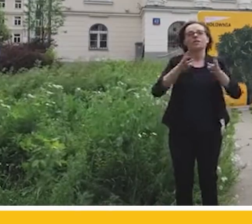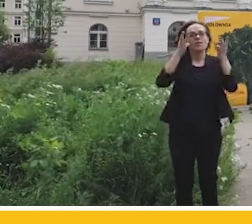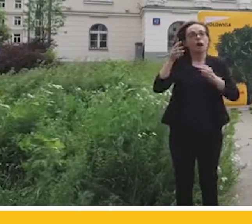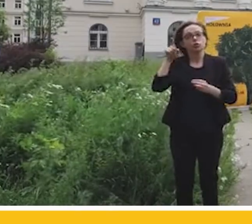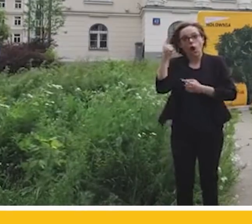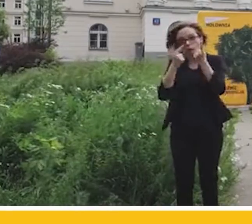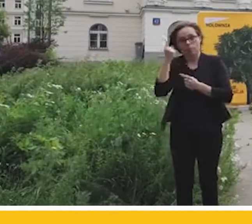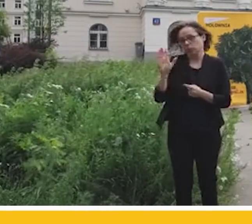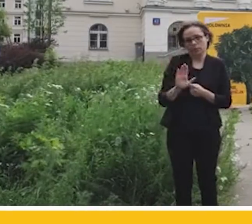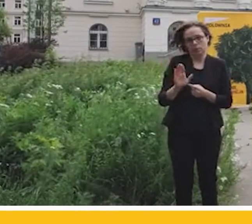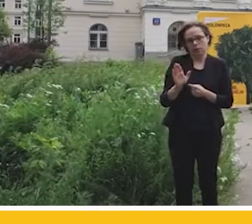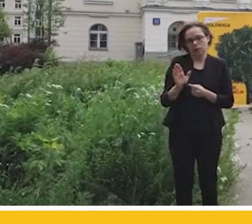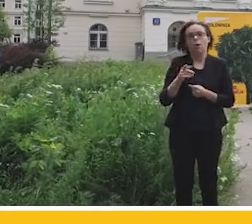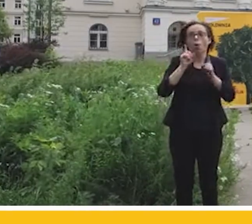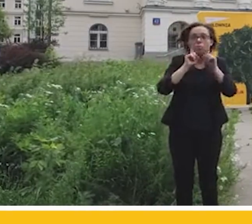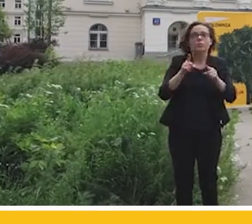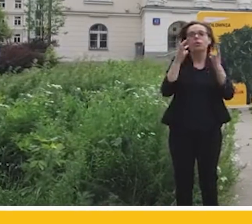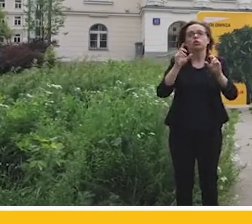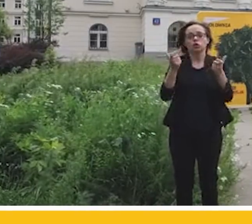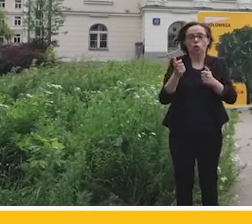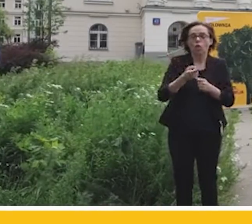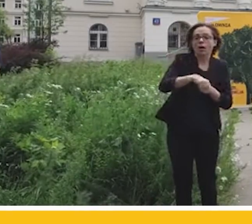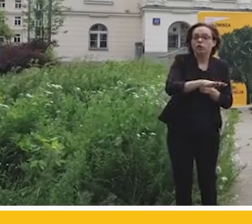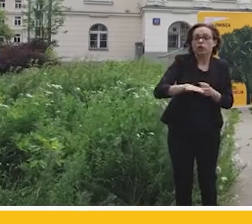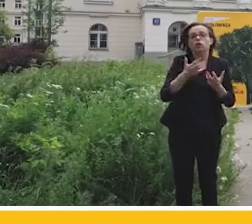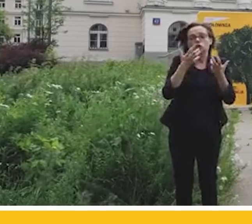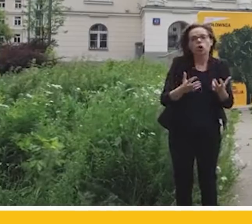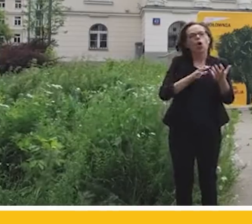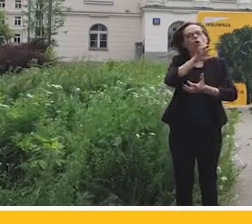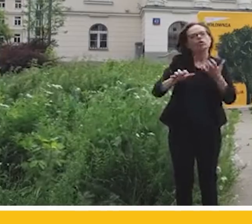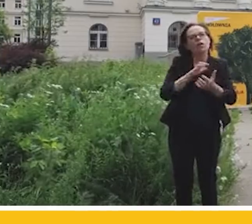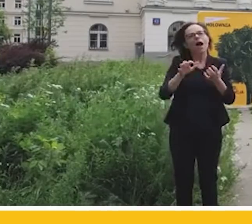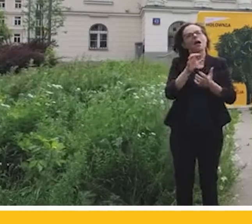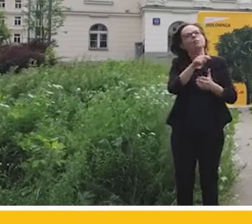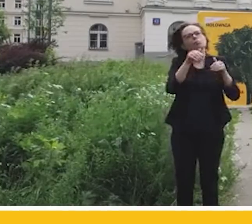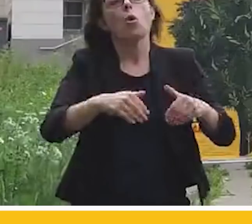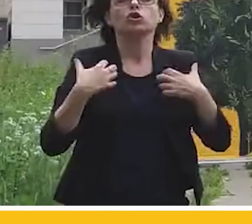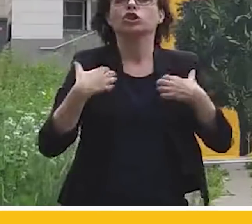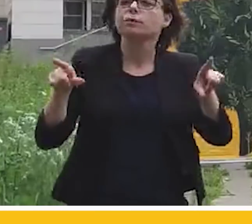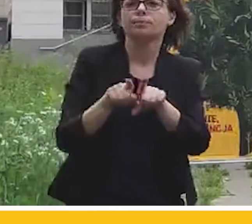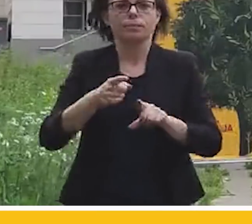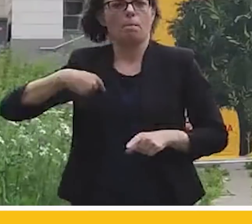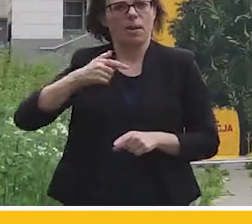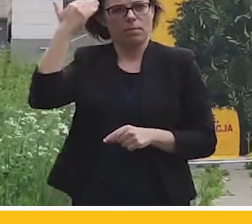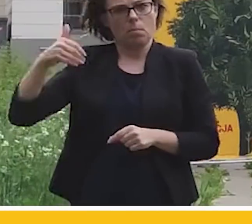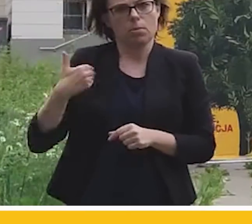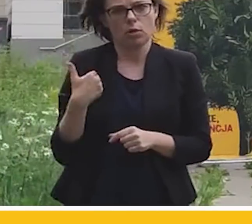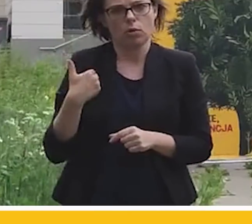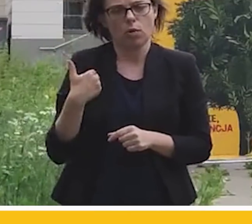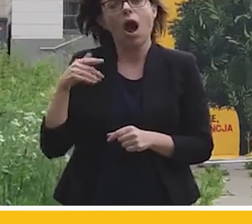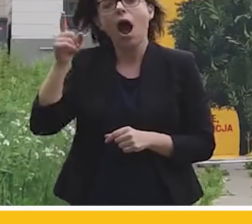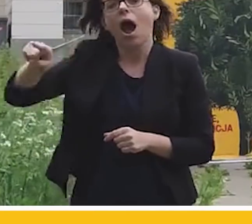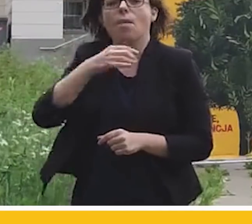Że nasze dzieci chcą mieć świat, w którym będą mogły funkcjonować tak, jak myśmy go mieli. Ale to, żeby tylko ugrać swój